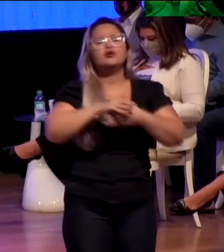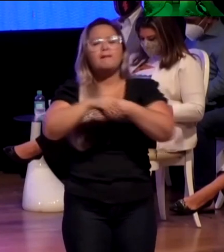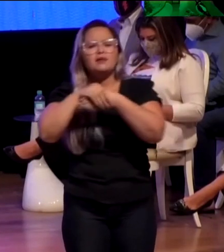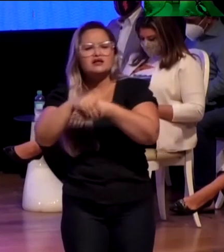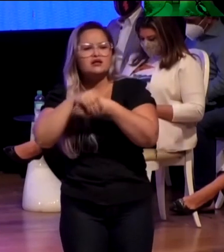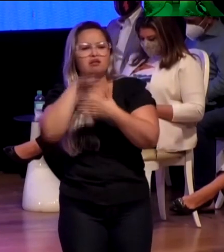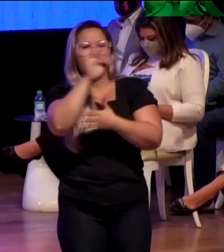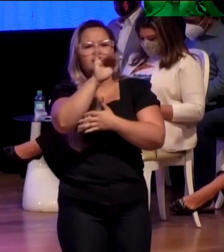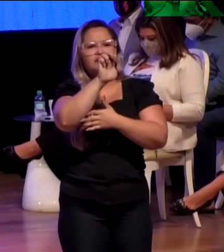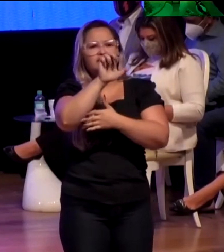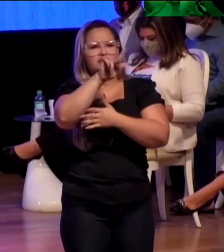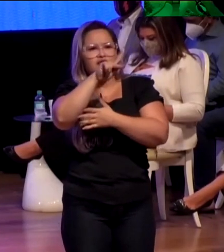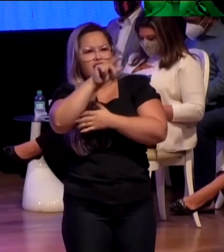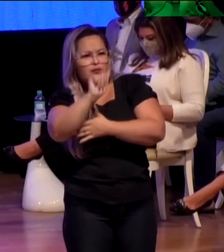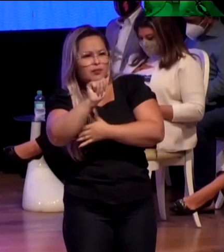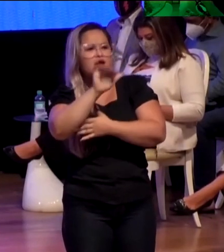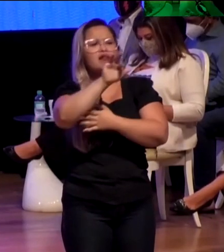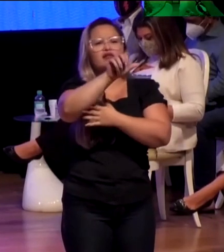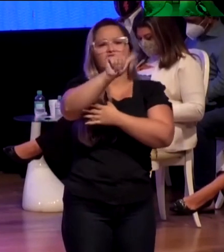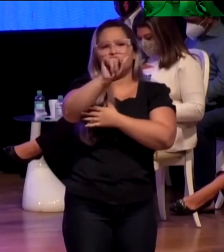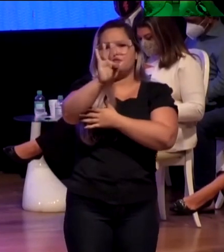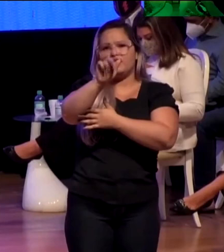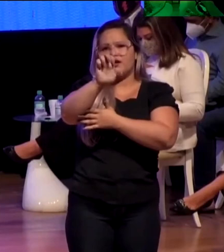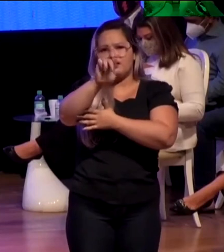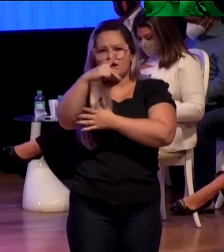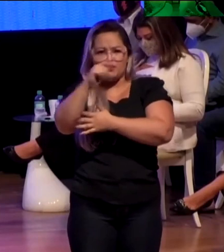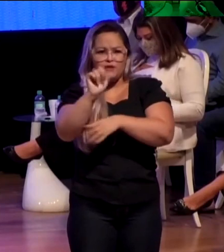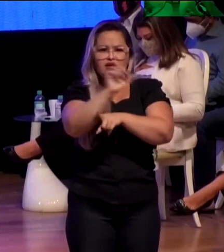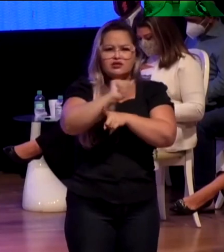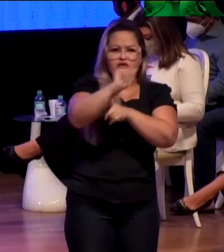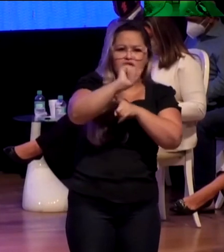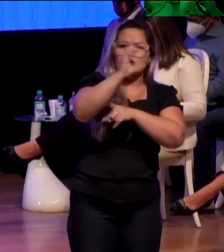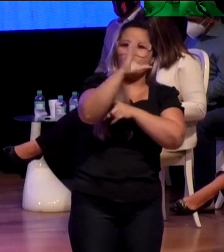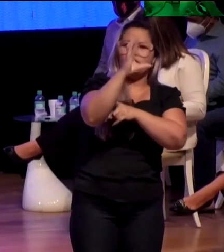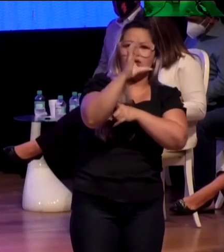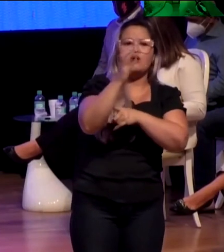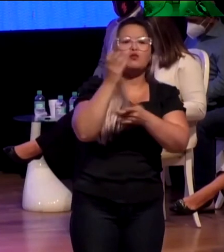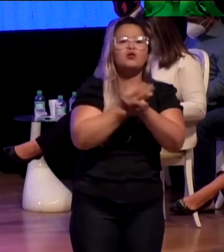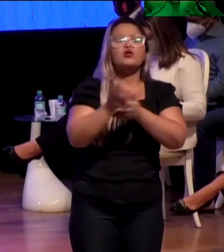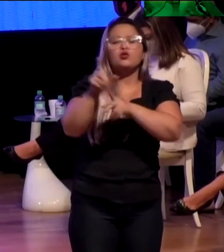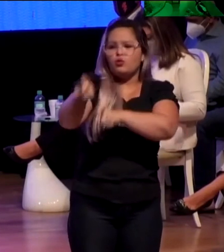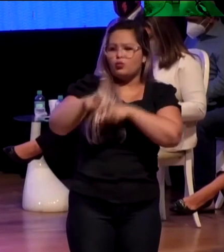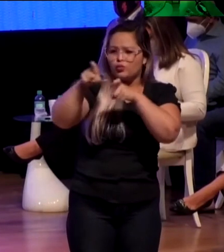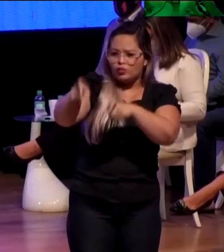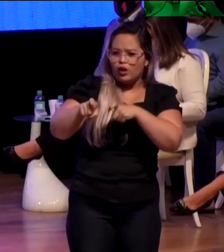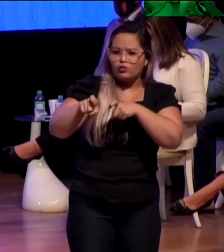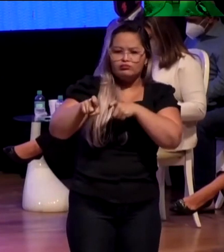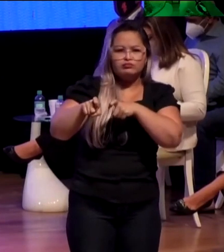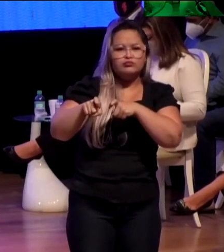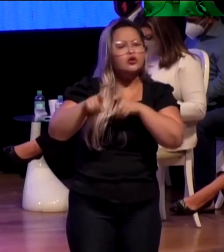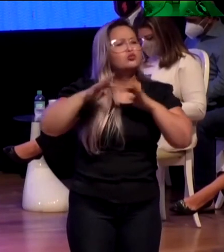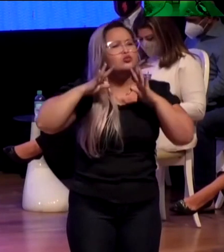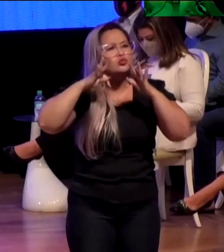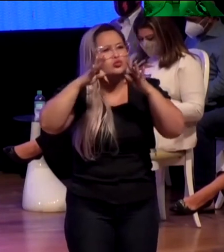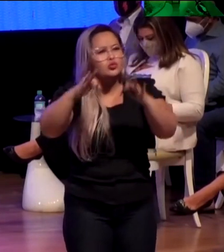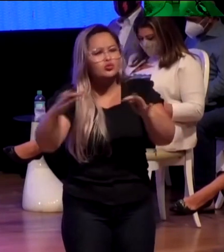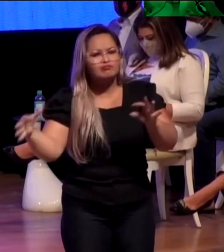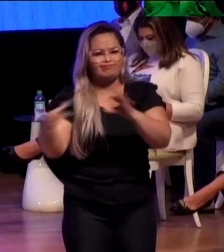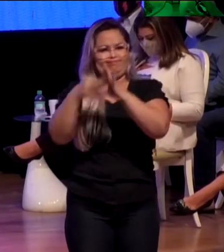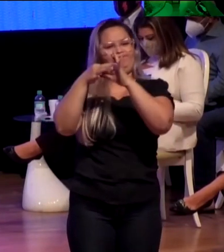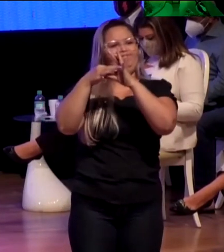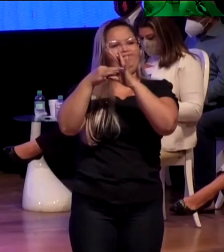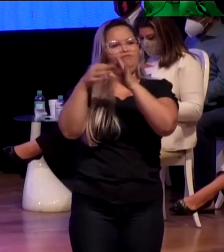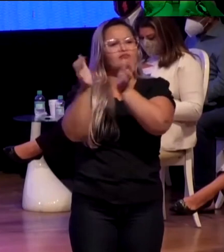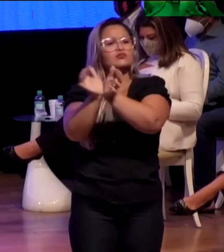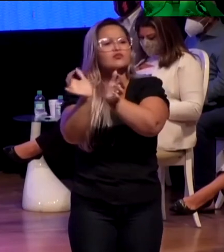da FIEPA, da FAEPA, da Associação Comercial, dos produtores rurais do arquipélago. Todos eles estão junto conosco